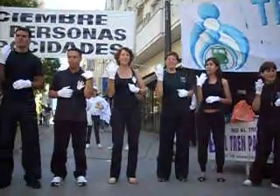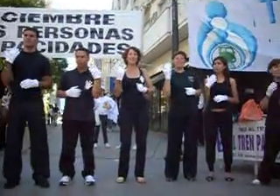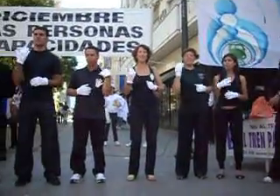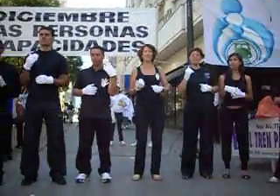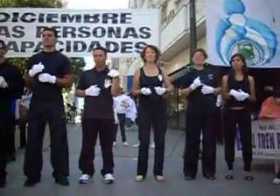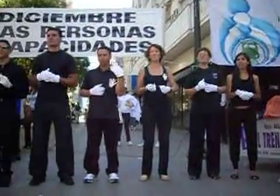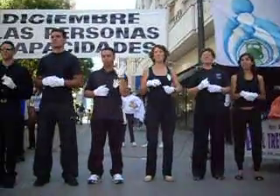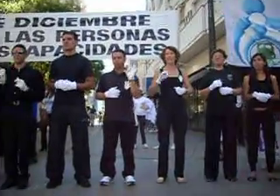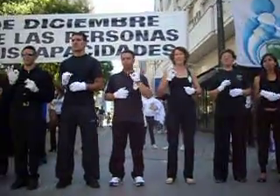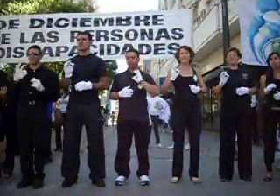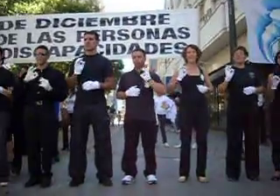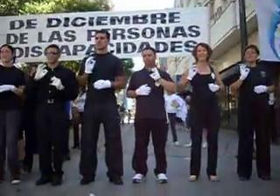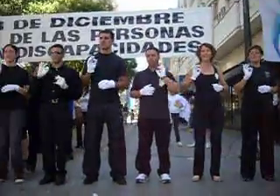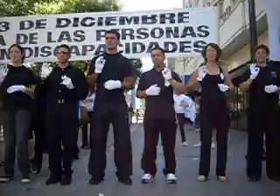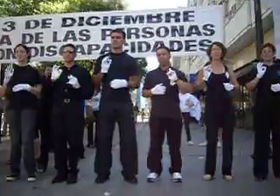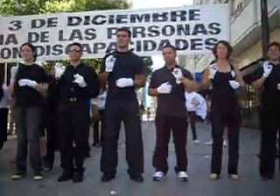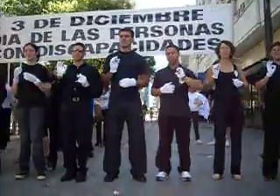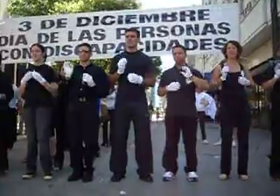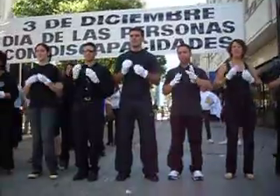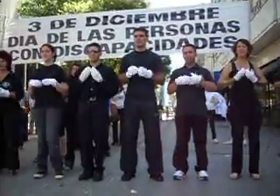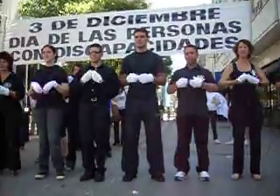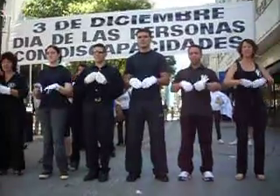para el año que comienza.